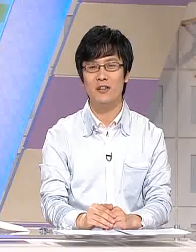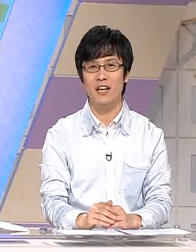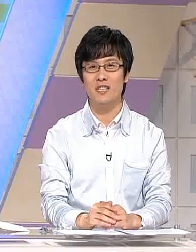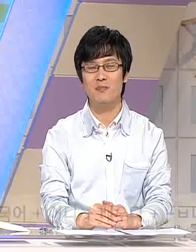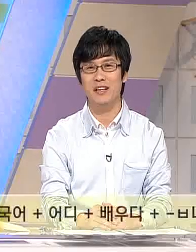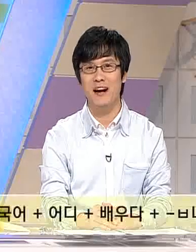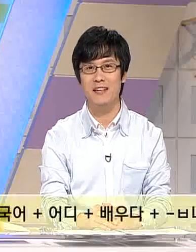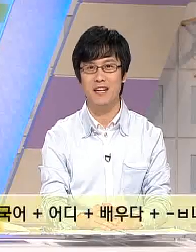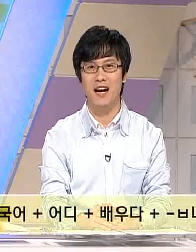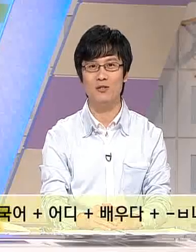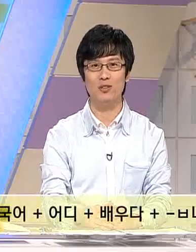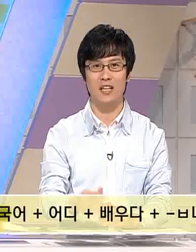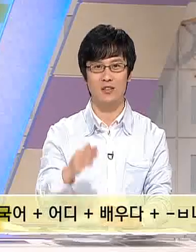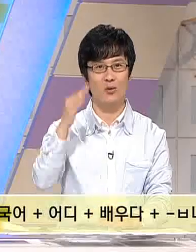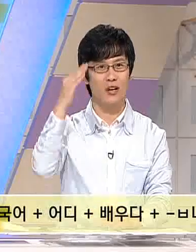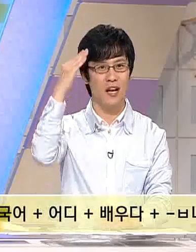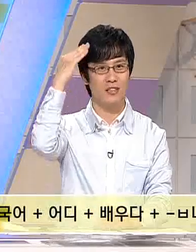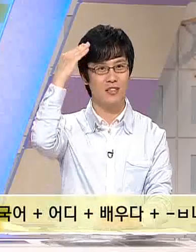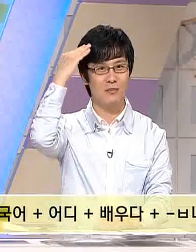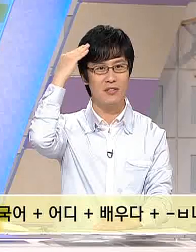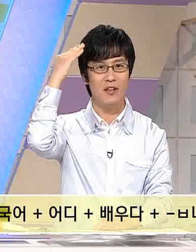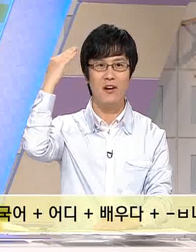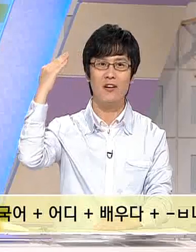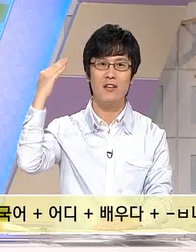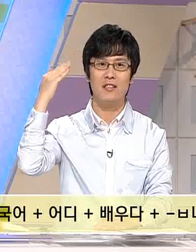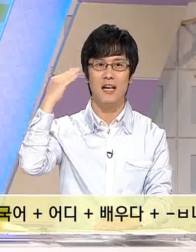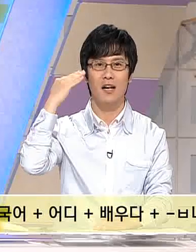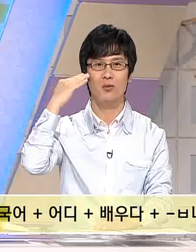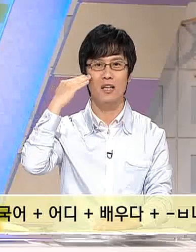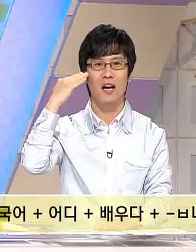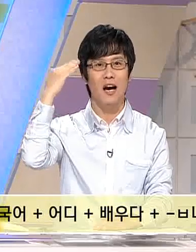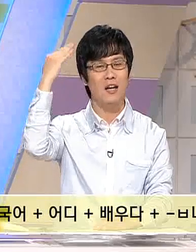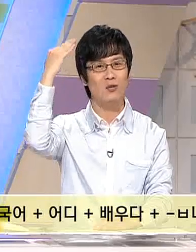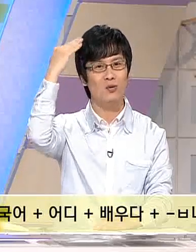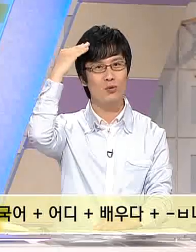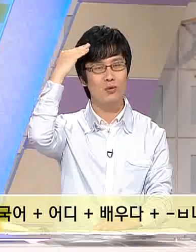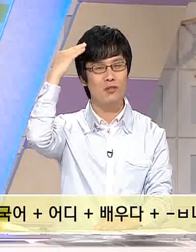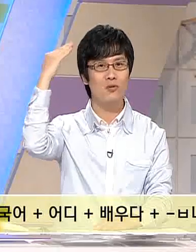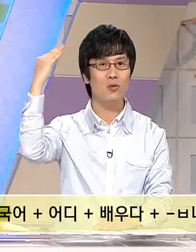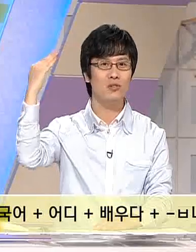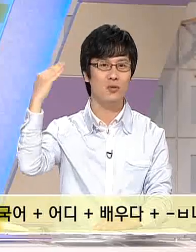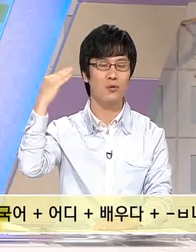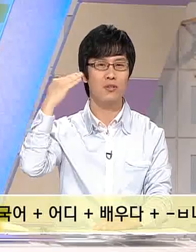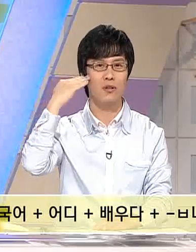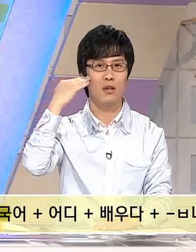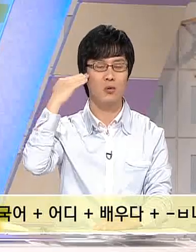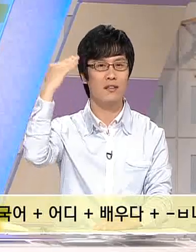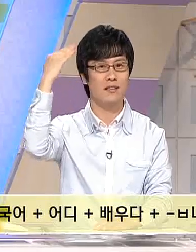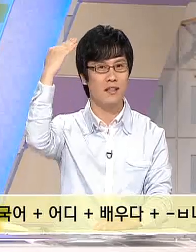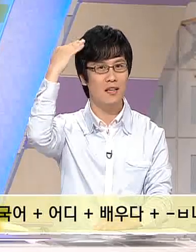기억나십니까? 제가 한국이라는 수화를 알려드리면서 자 우리 한국 선조들이 조상들이